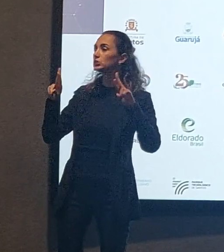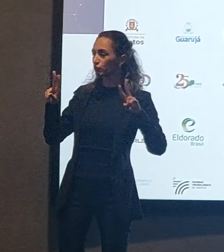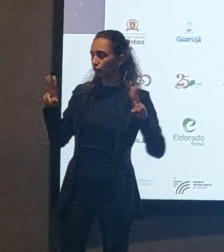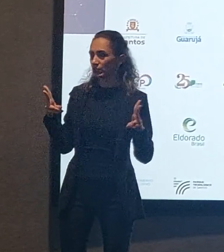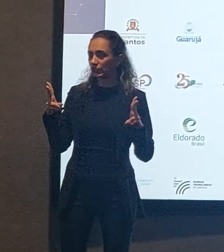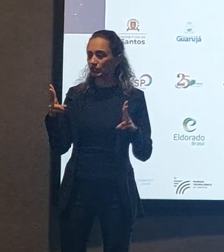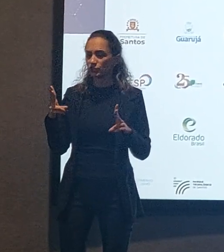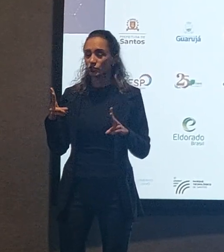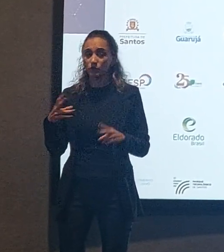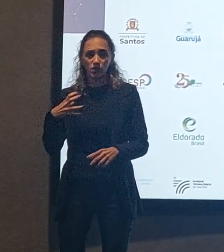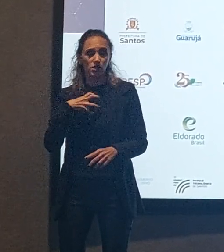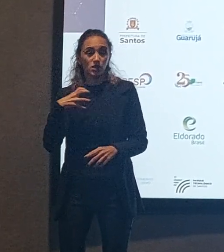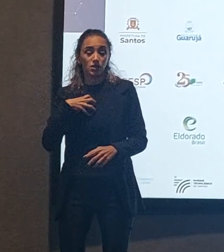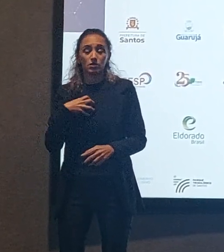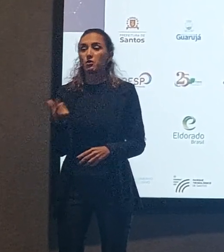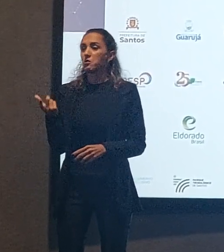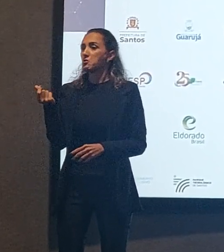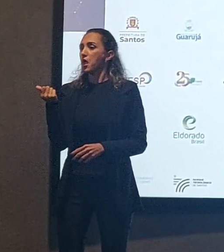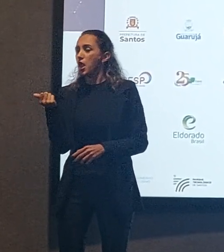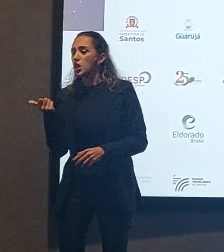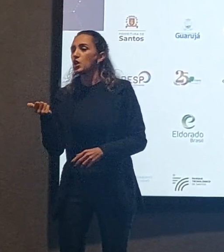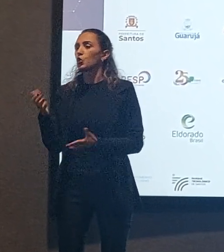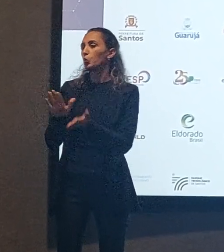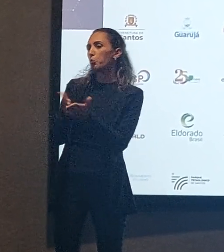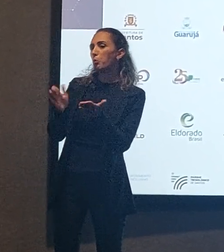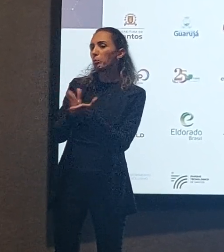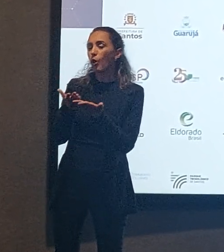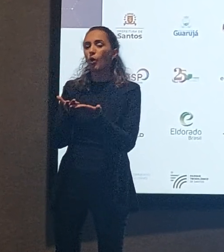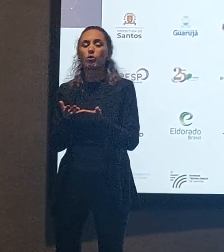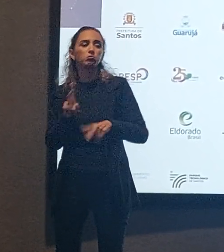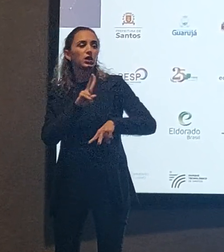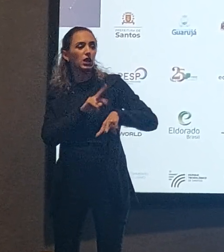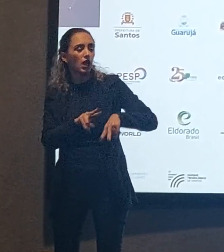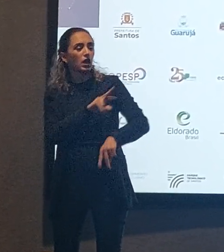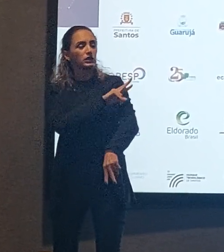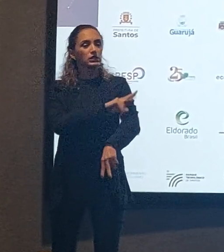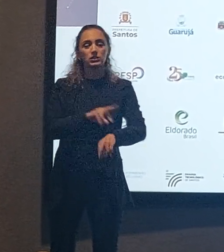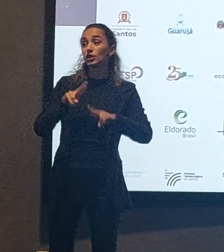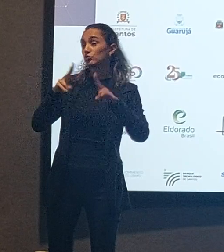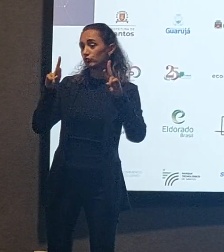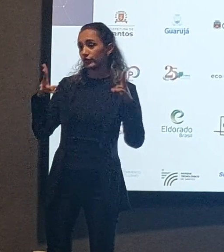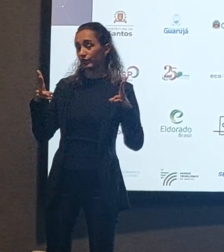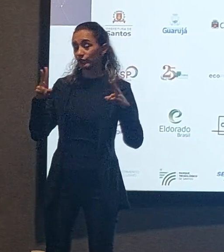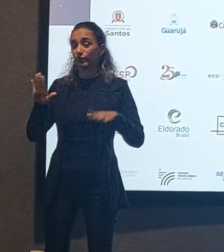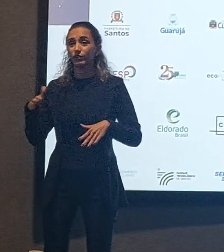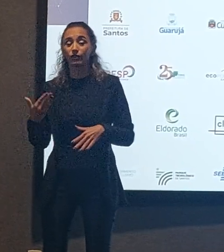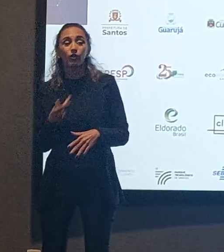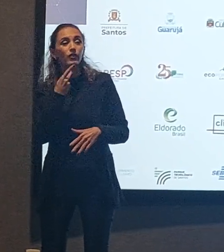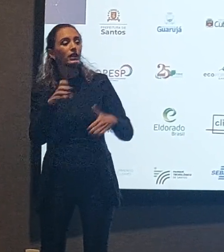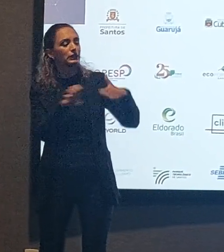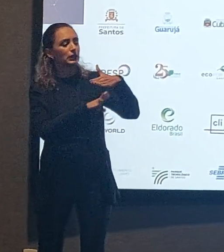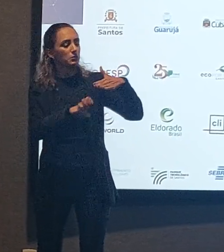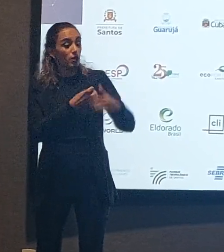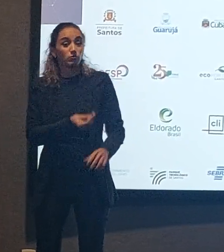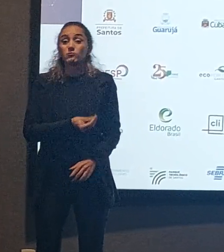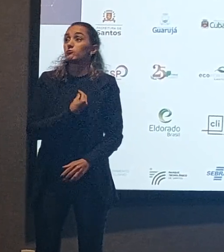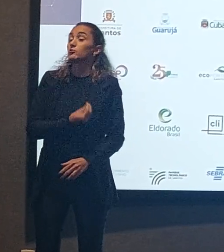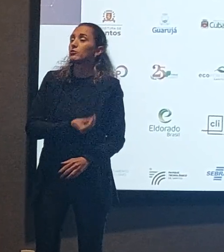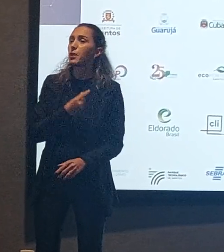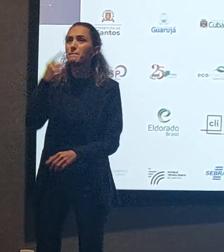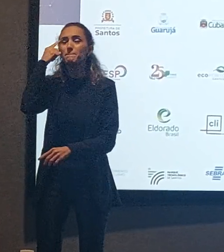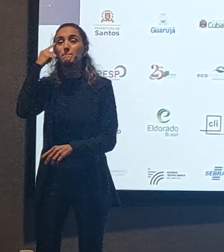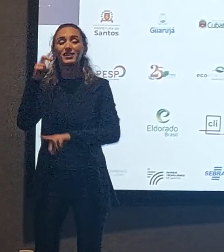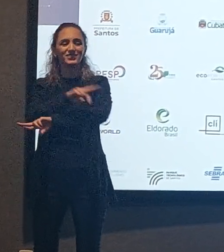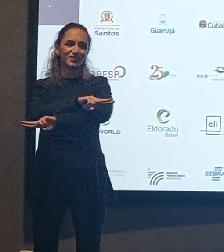condições sociais, étnicas, então, é questão também, quando a gente fala para as empresas, de sobrevivência, essa questão de